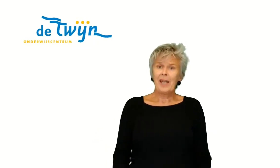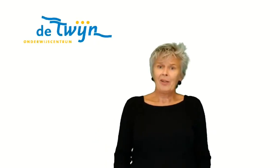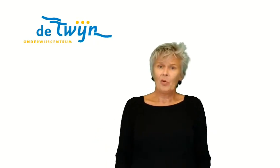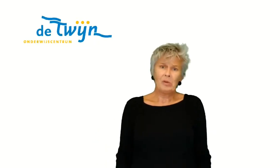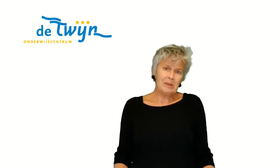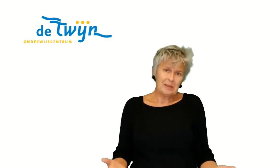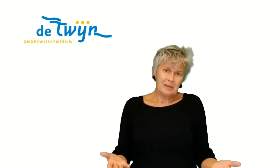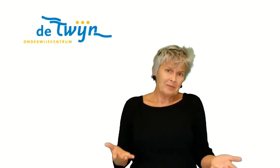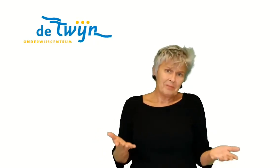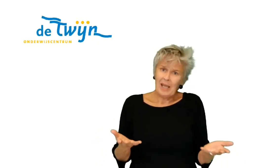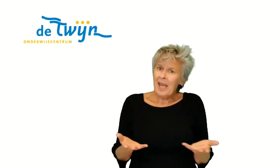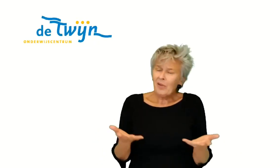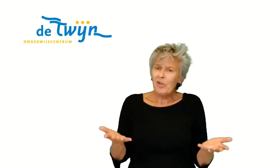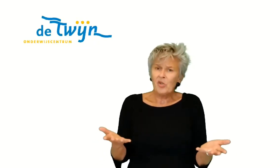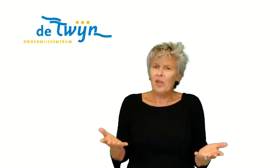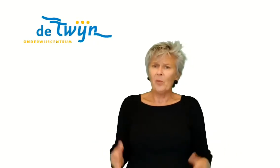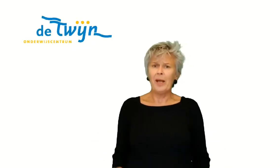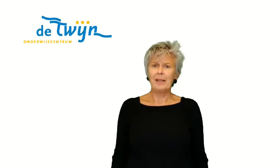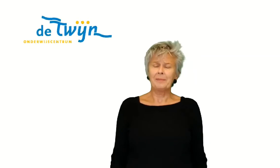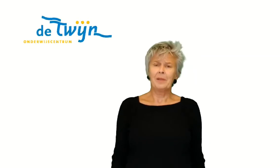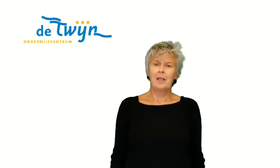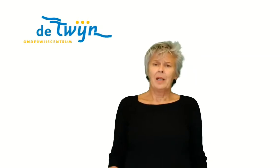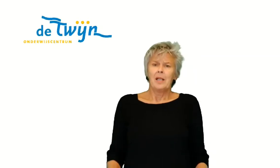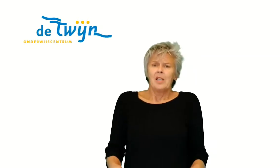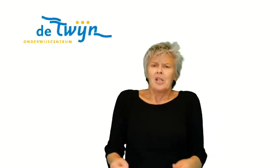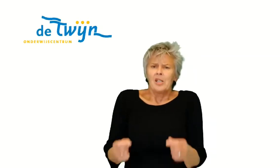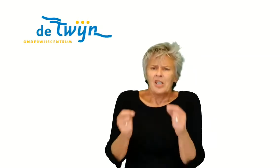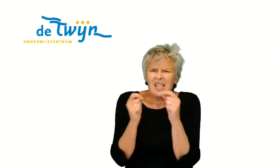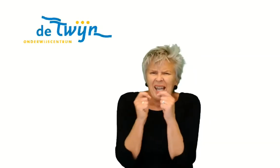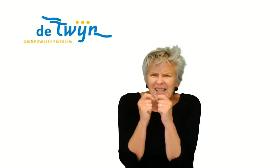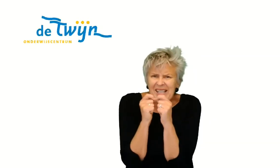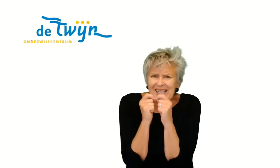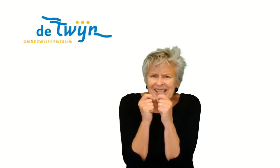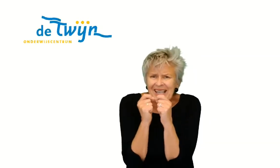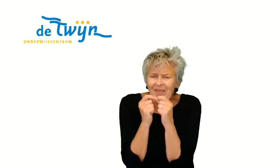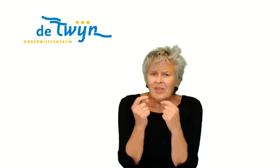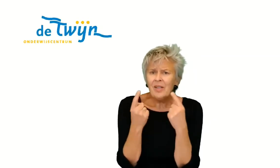gaan het ook eigenlijk visueel maken. Ze zaten stevig